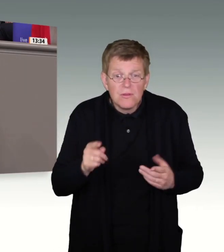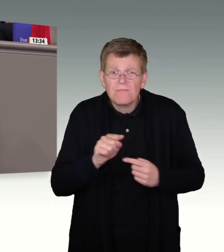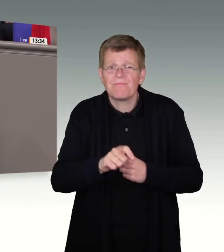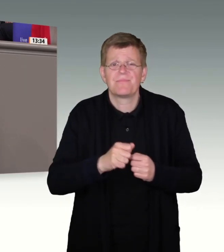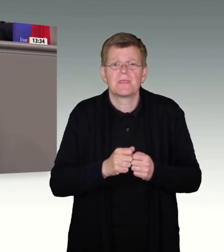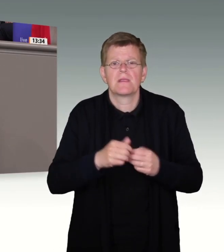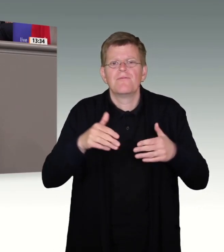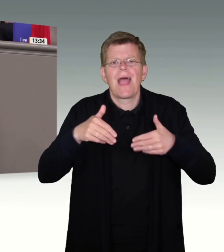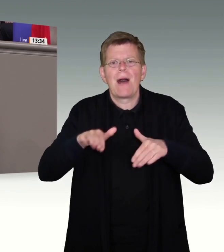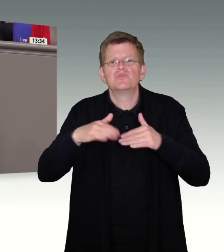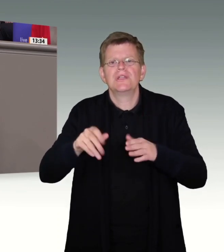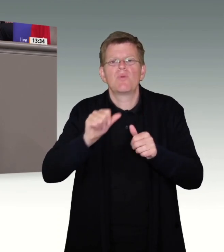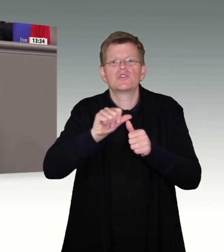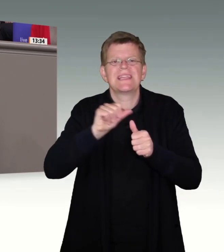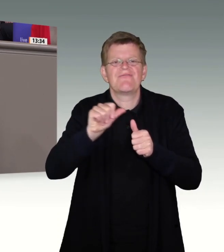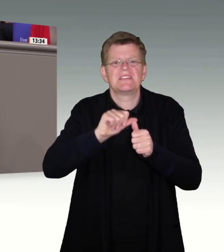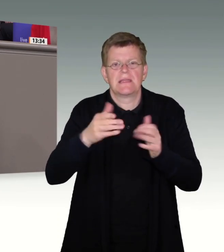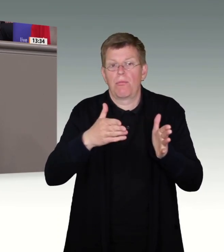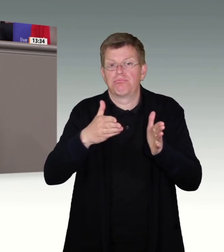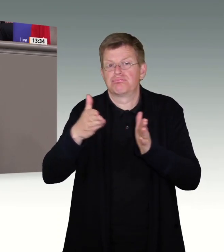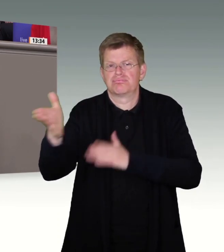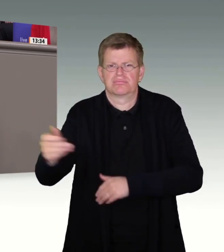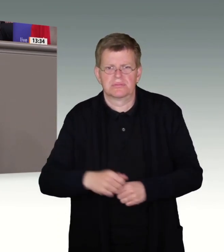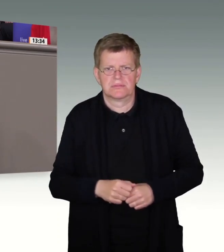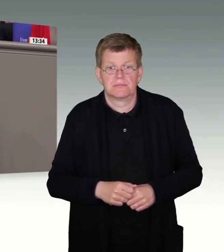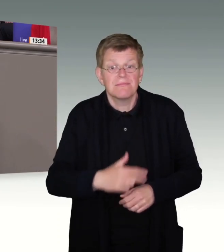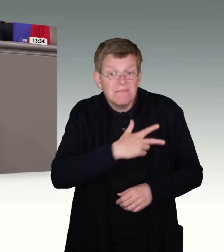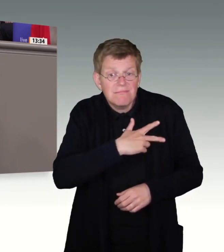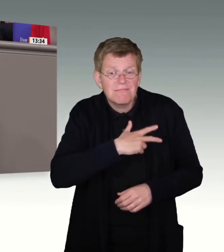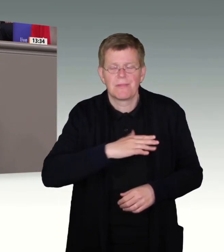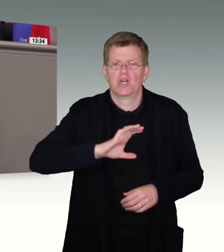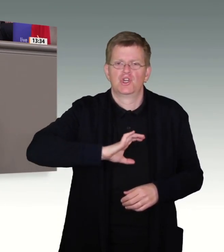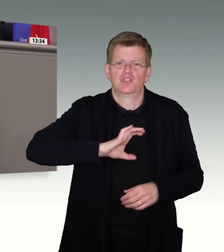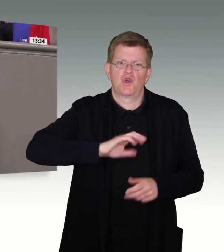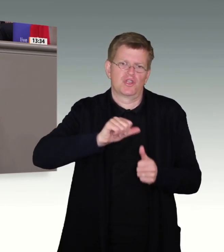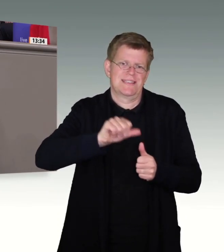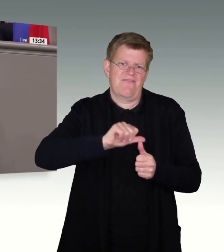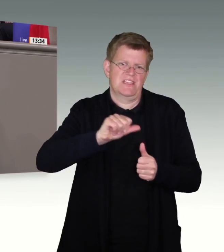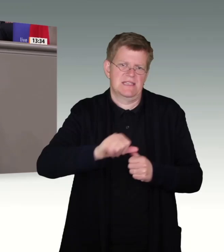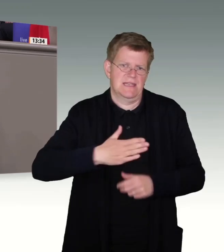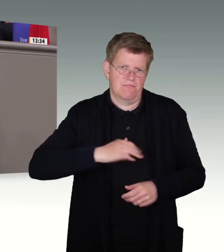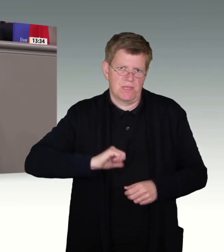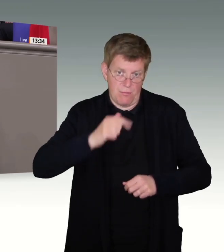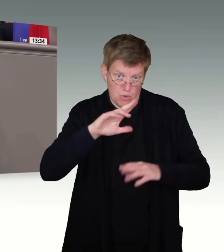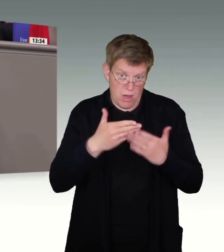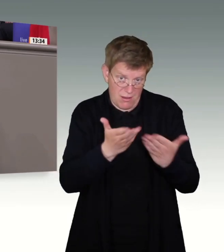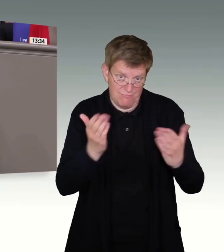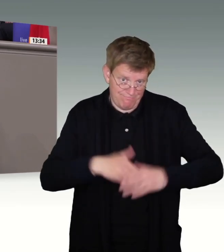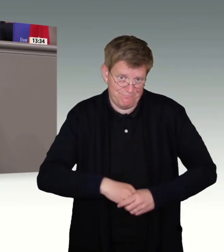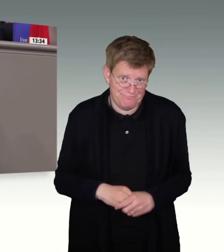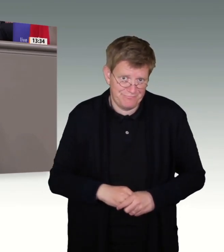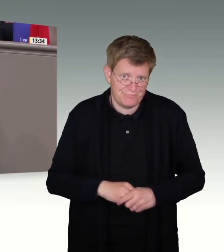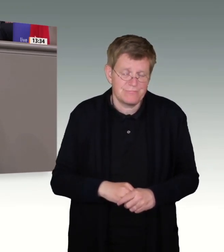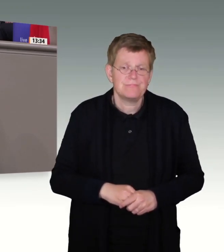lenkt von einem viel wichtigeren Thema ab. In Wahrheit haben wir ein Chancendefizit, meine Damen und Herren. 43